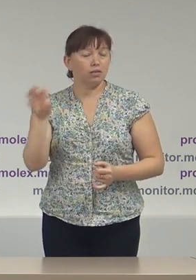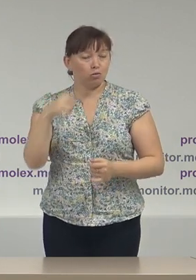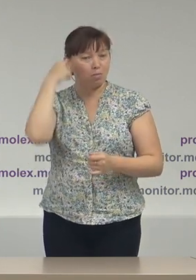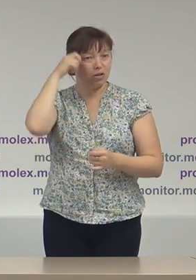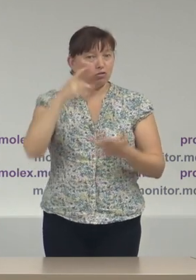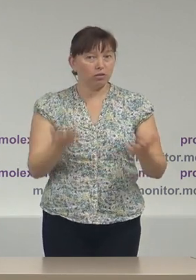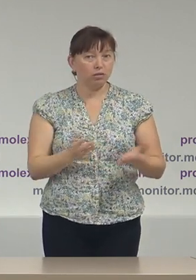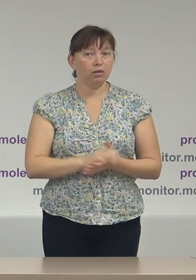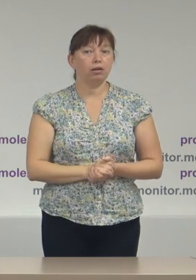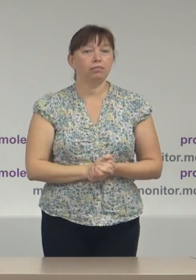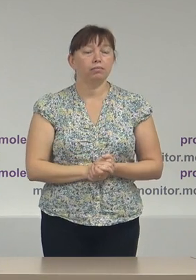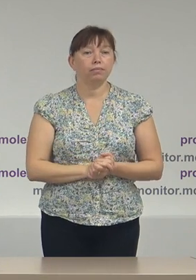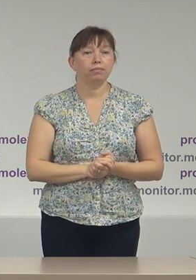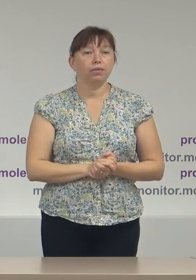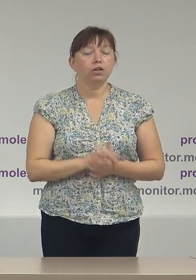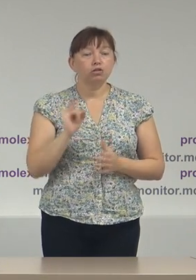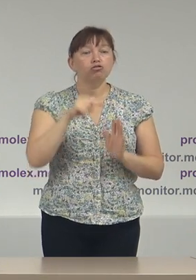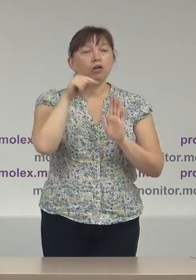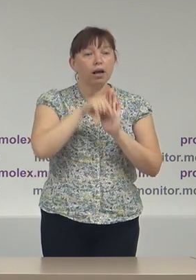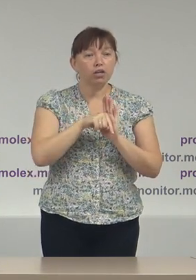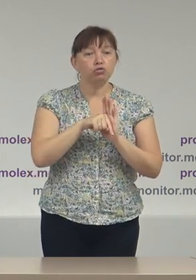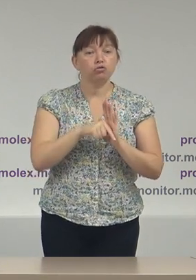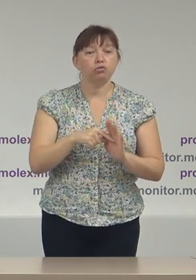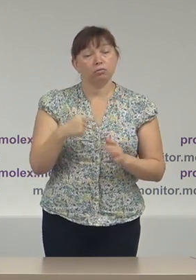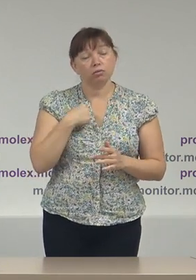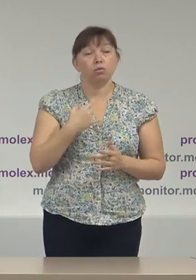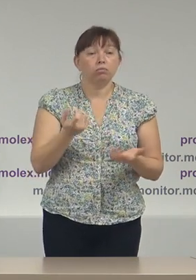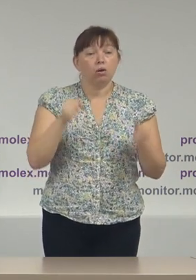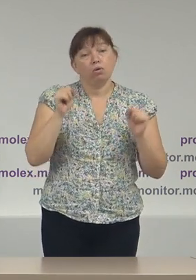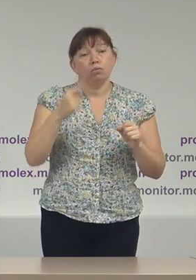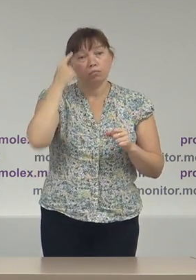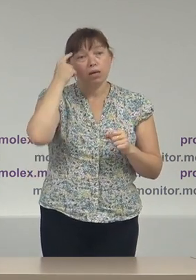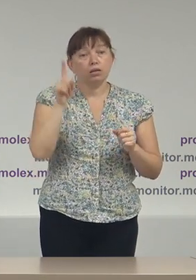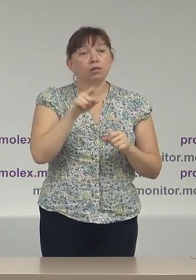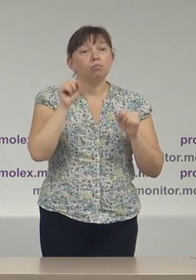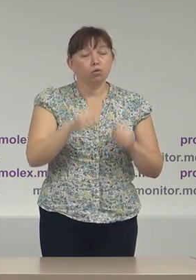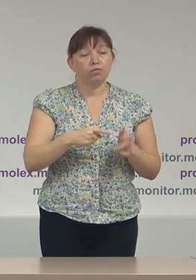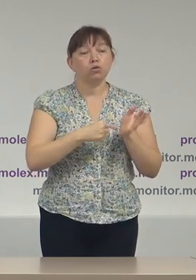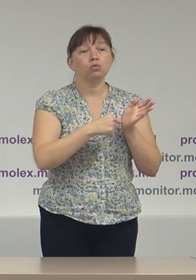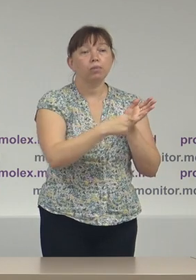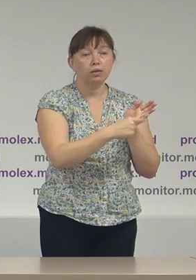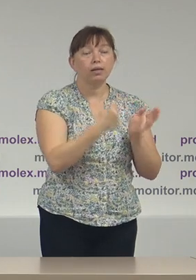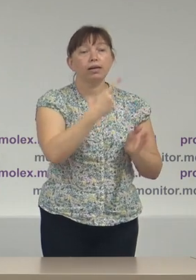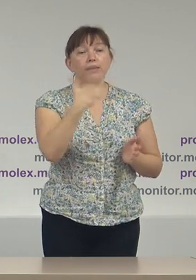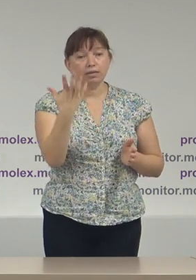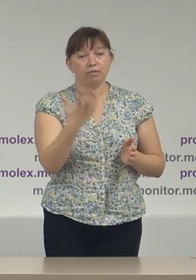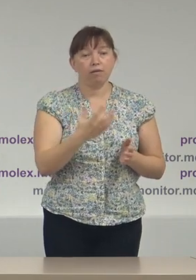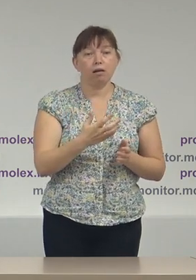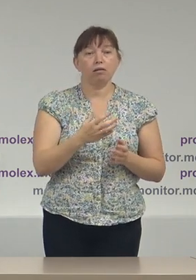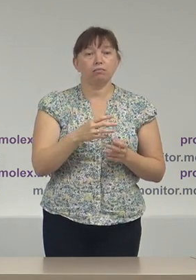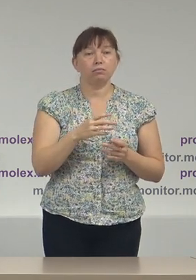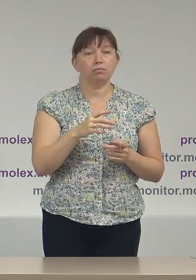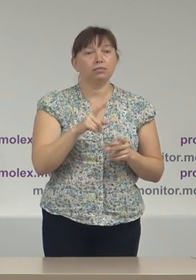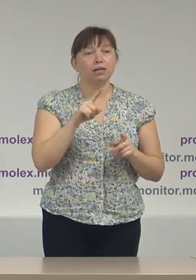președintele țării. Și aici cred că pot fi subliniate câteva chestii importante.